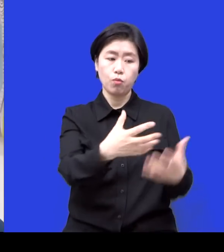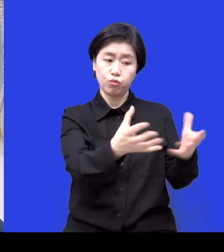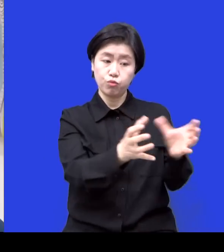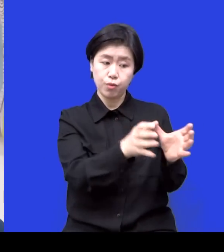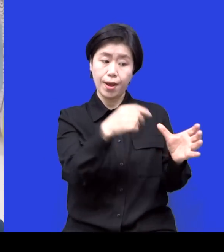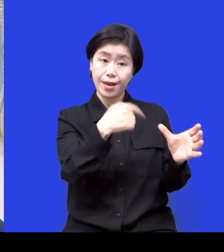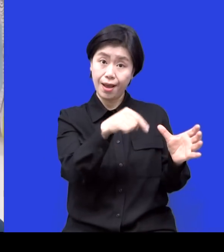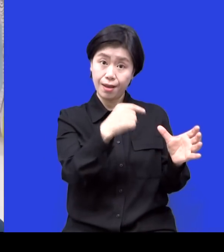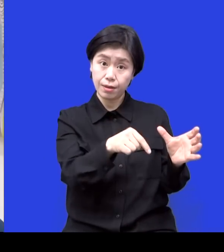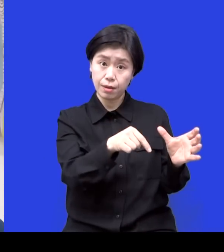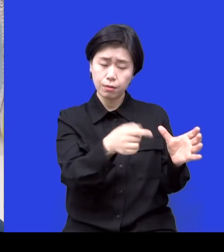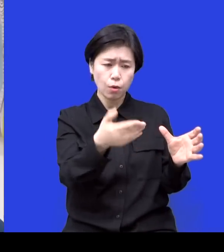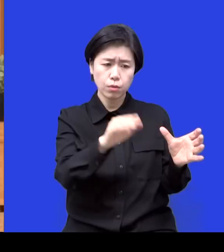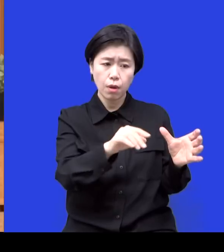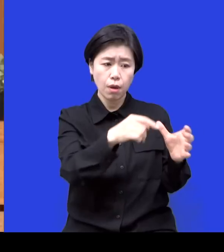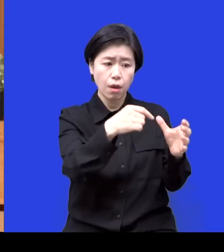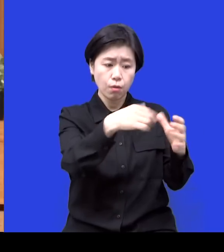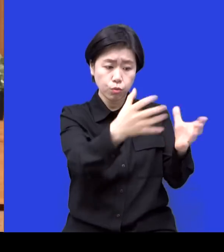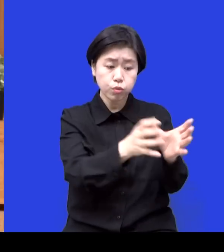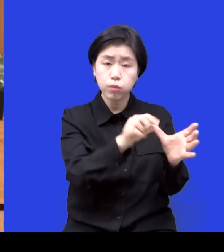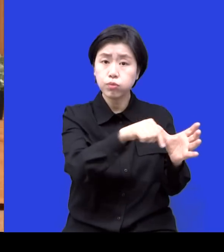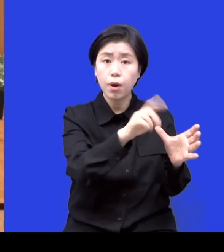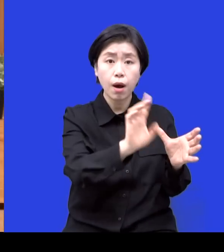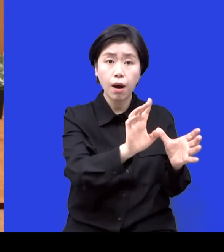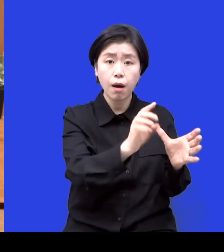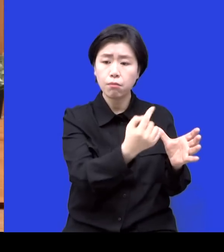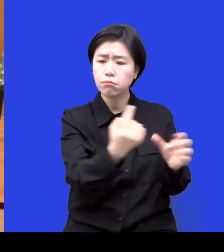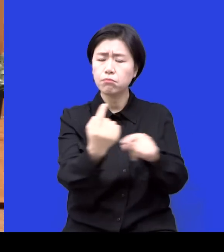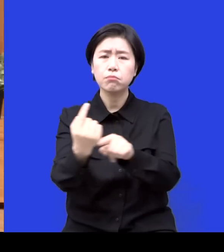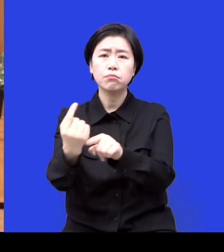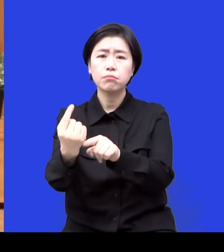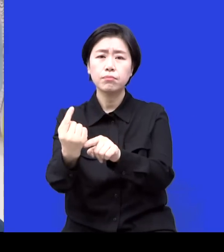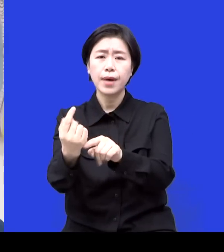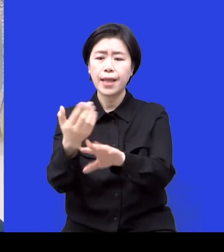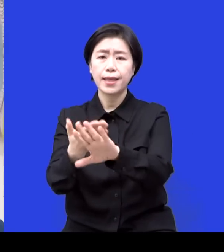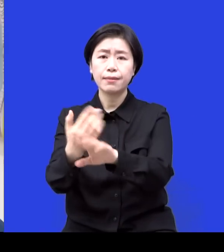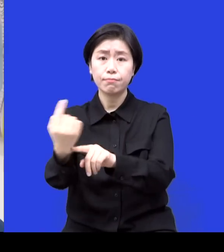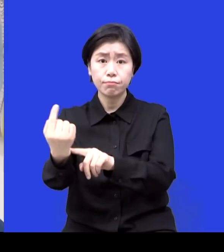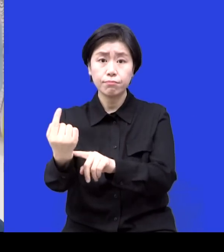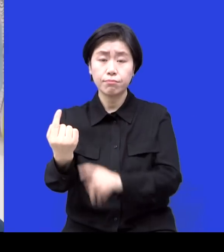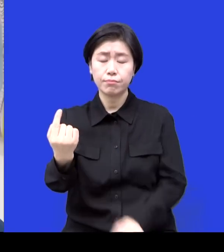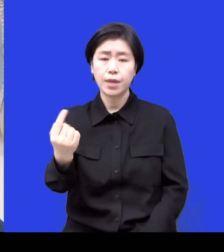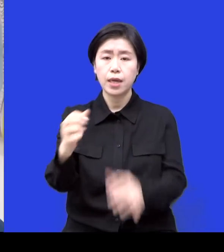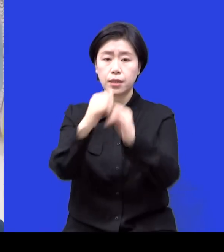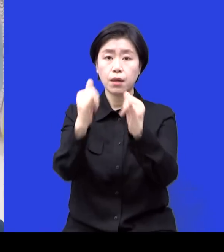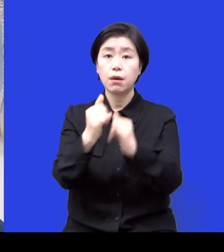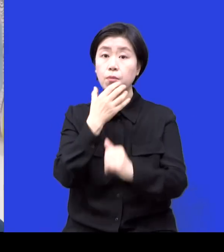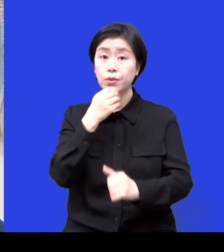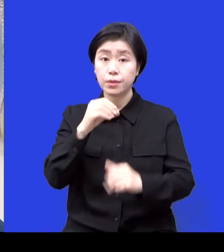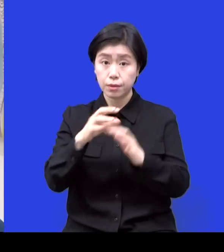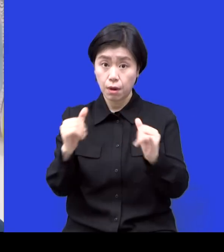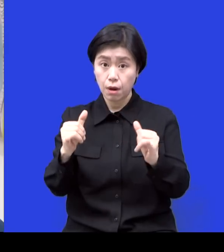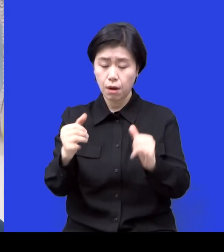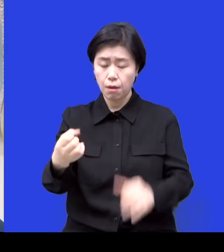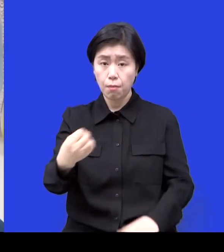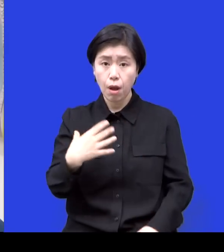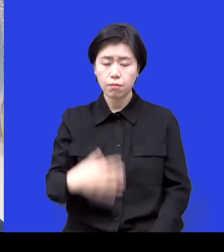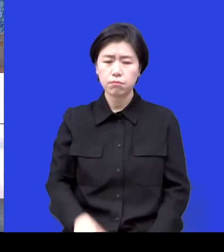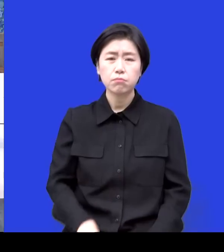허리가 아프다. 한번 봐주세요. 저한테 하시더라고요. 그래서 그 당시에는 사실 그럼 병원 가야 되지 않나요? 그러니까